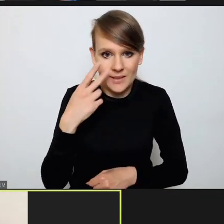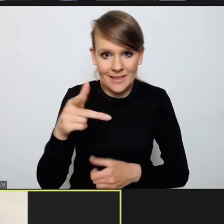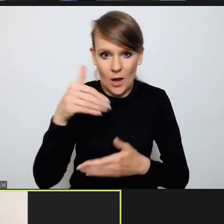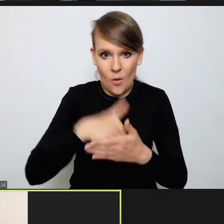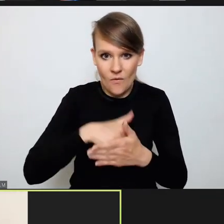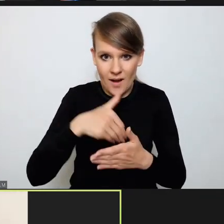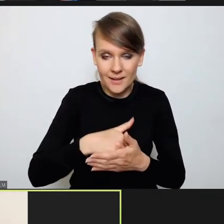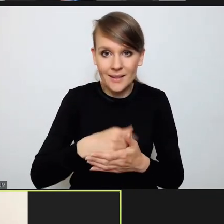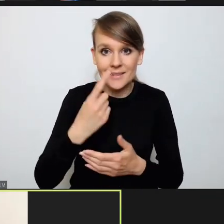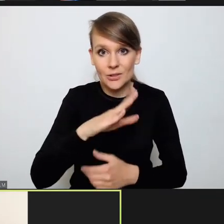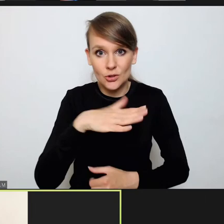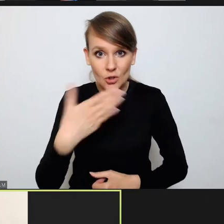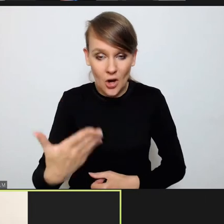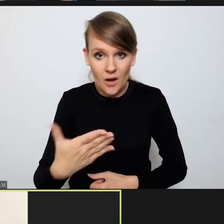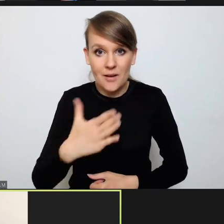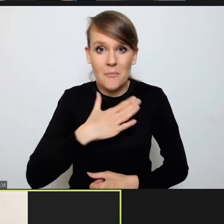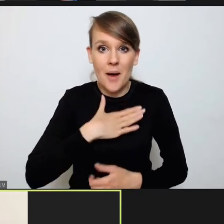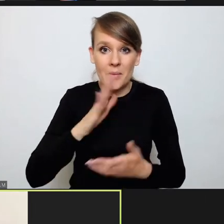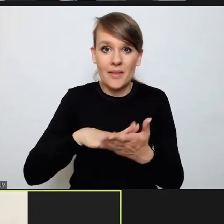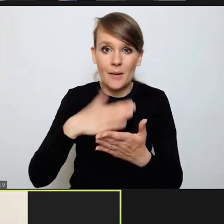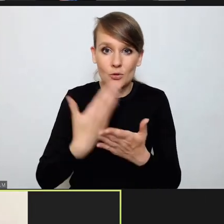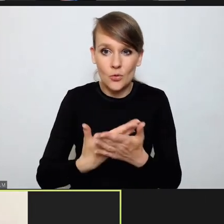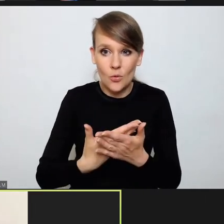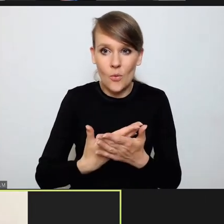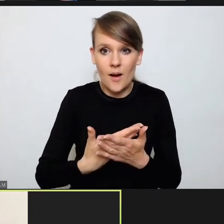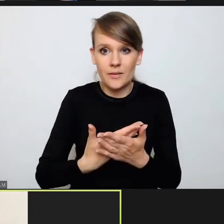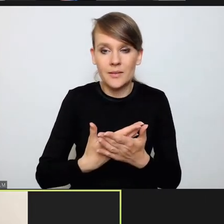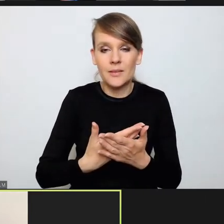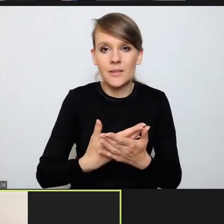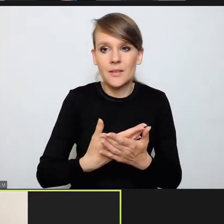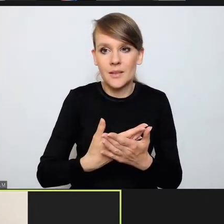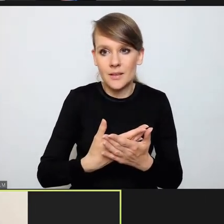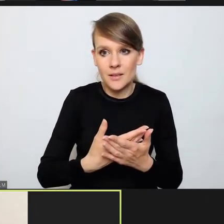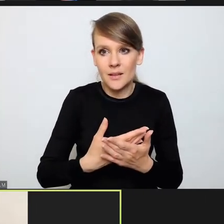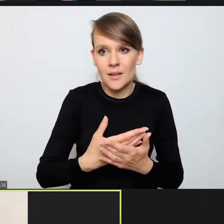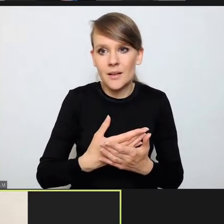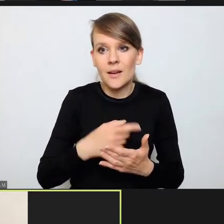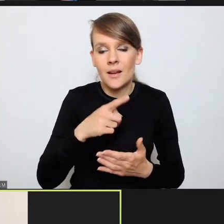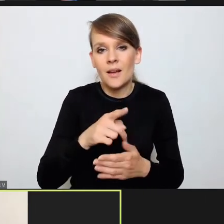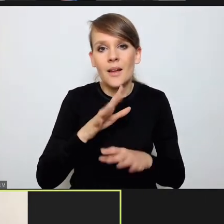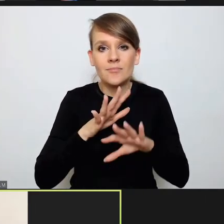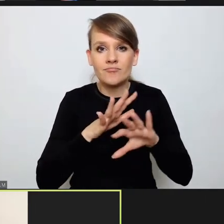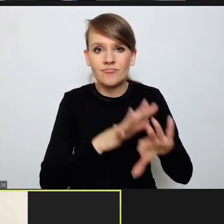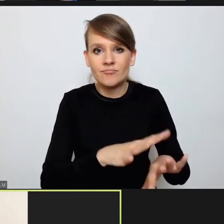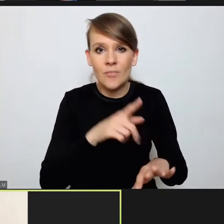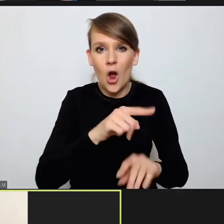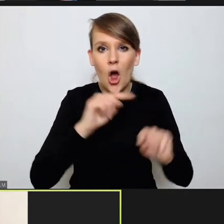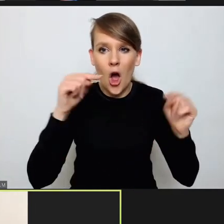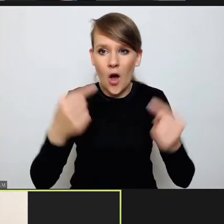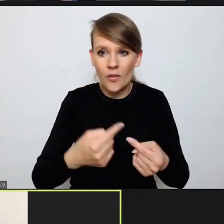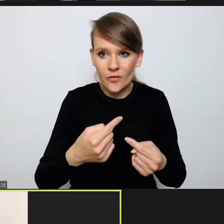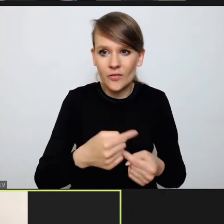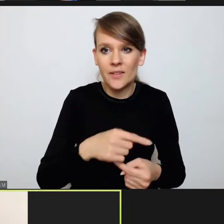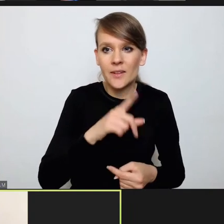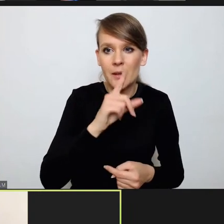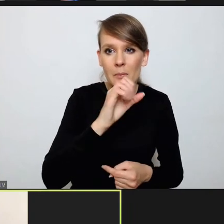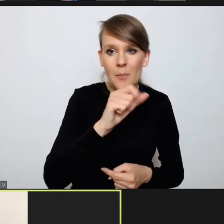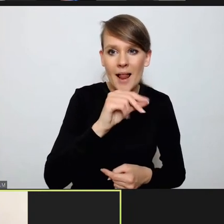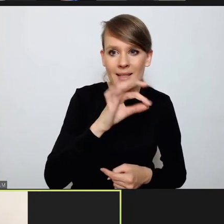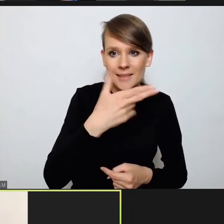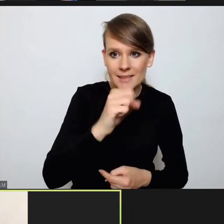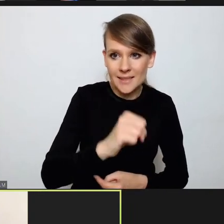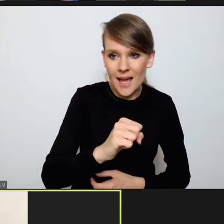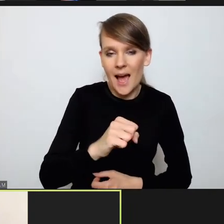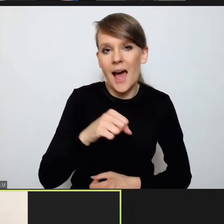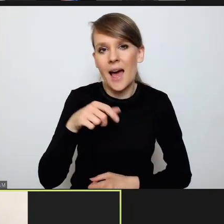z jednej strony mamy na przykład pewne rozepchnięcie jurysdykcji w zakresie konfliktu palestyńsko-izraelskiego, a z drugiej